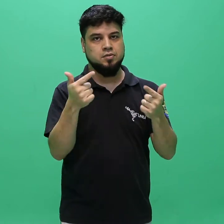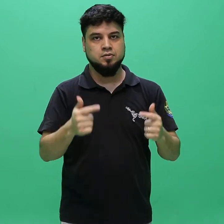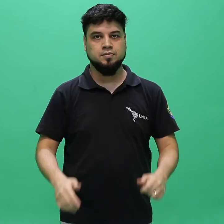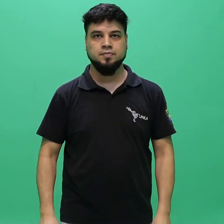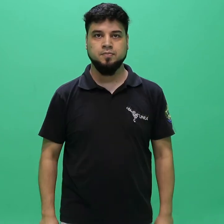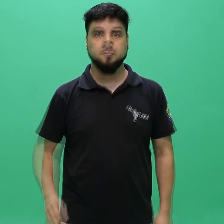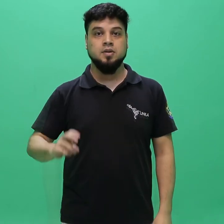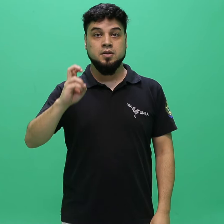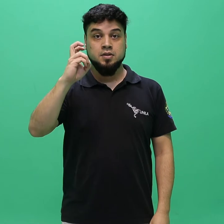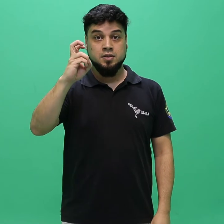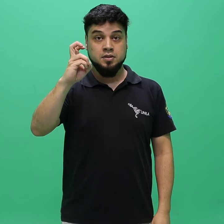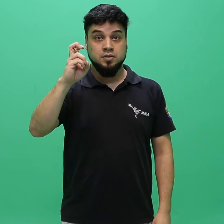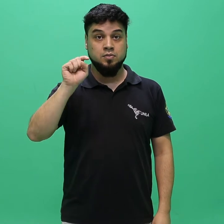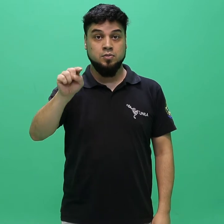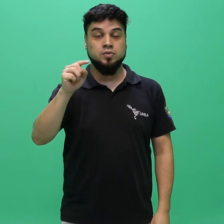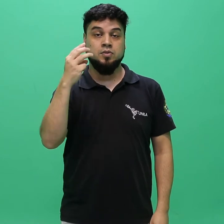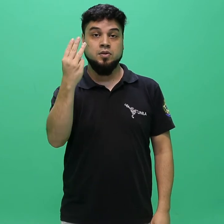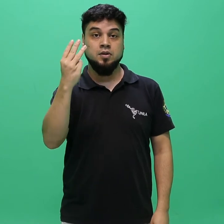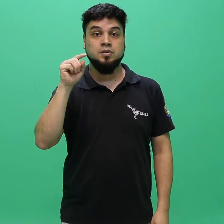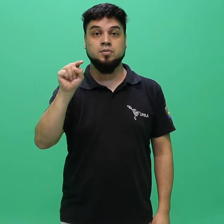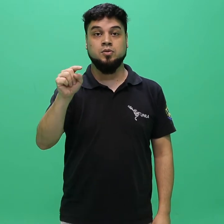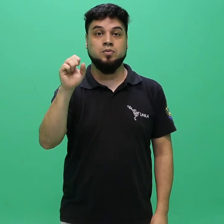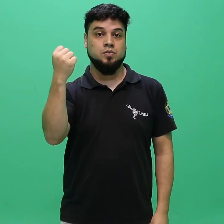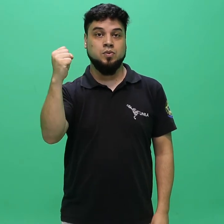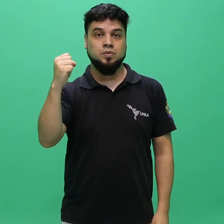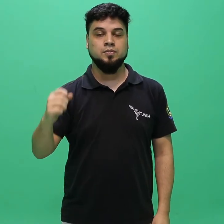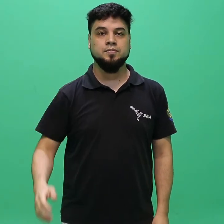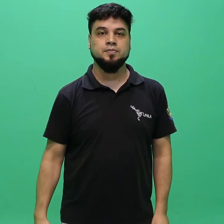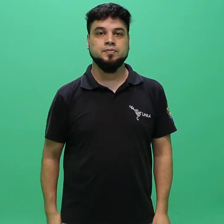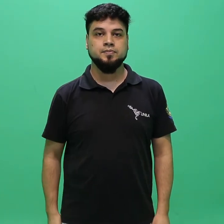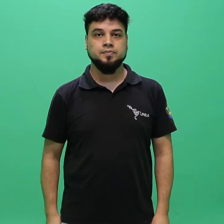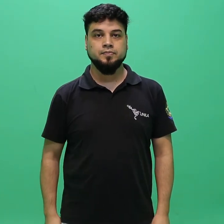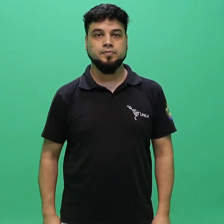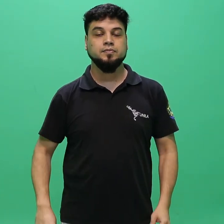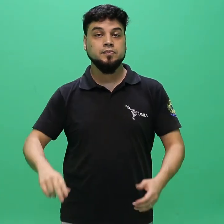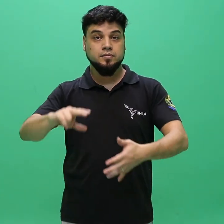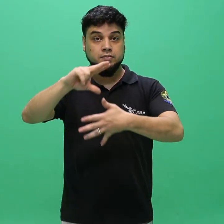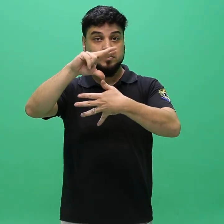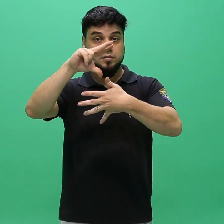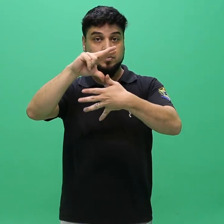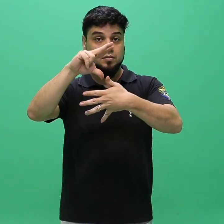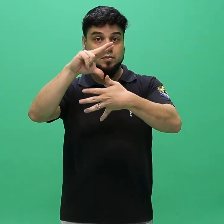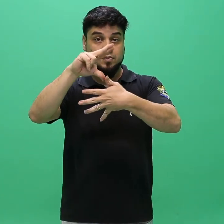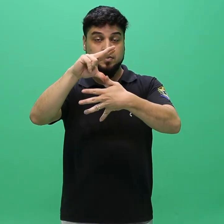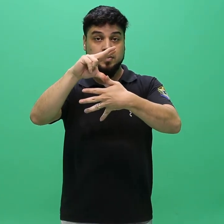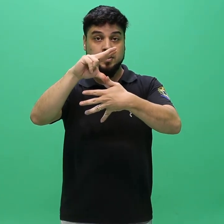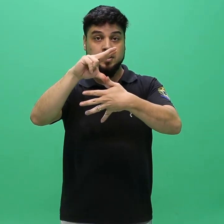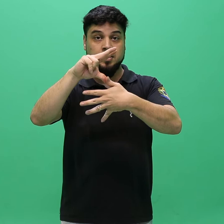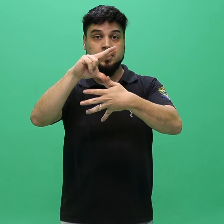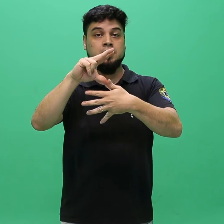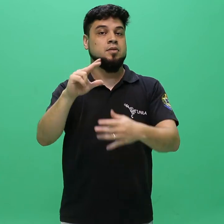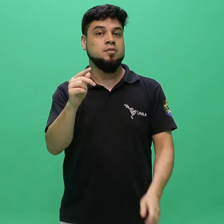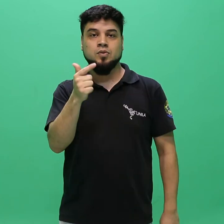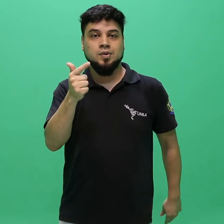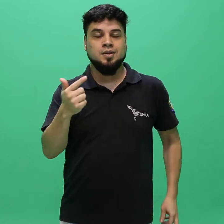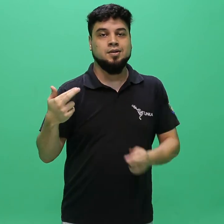5.3.8. A UNILA não se responsabilizará por